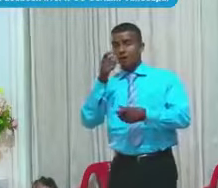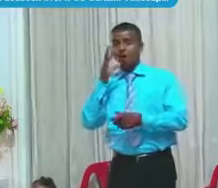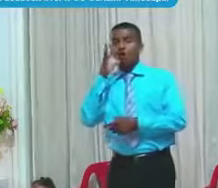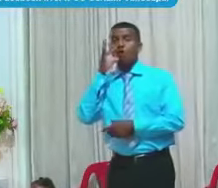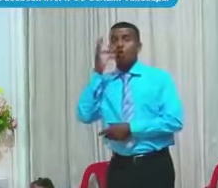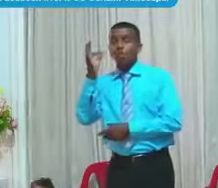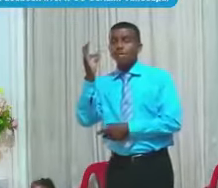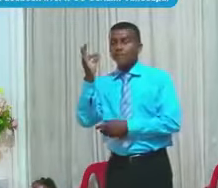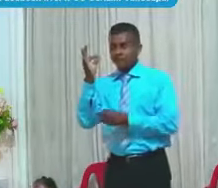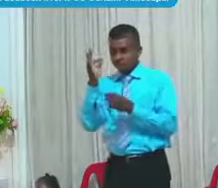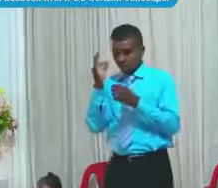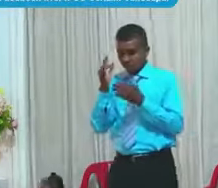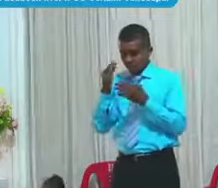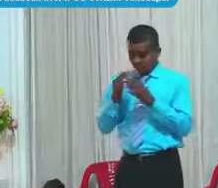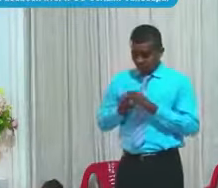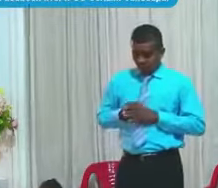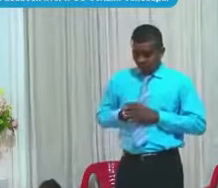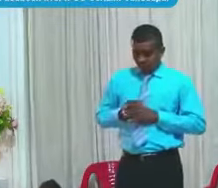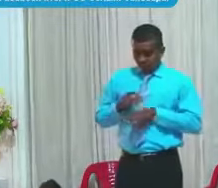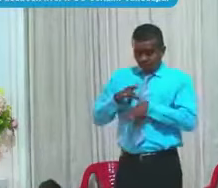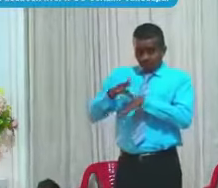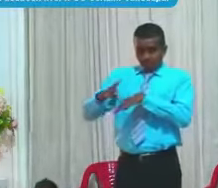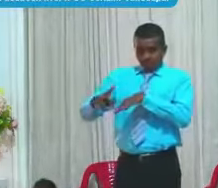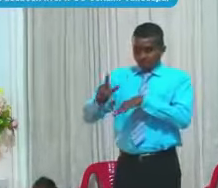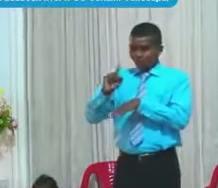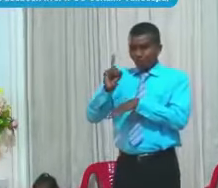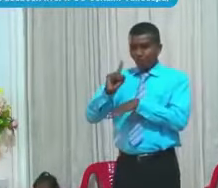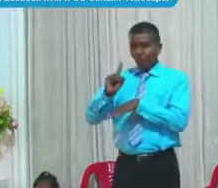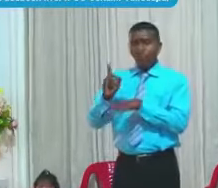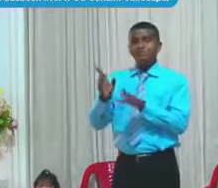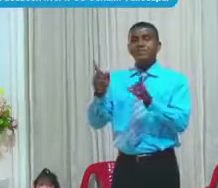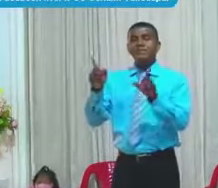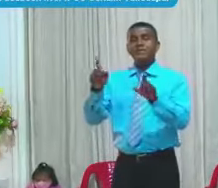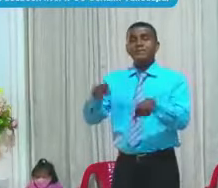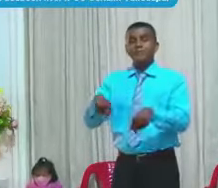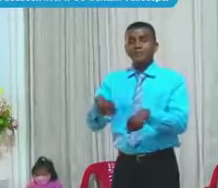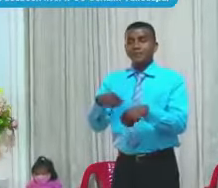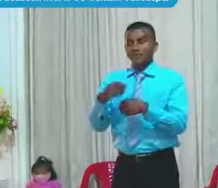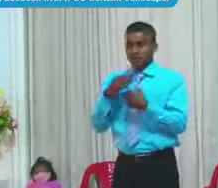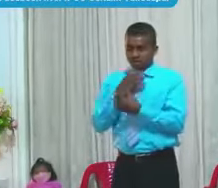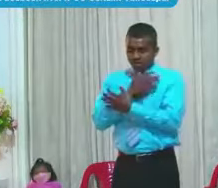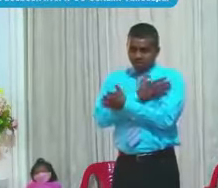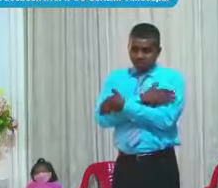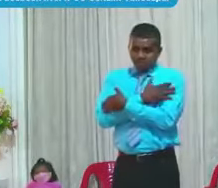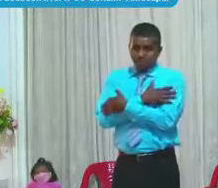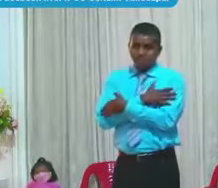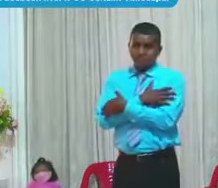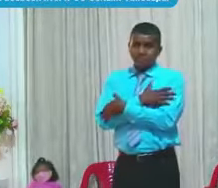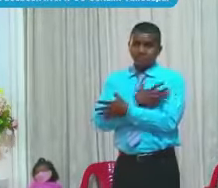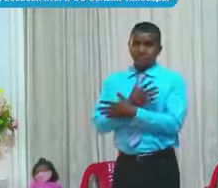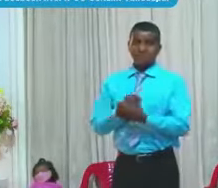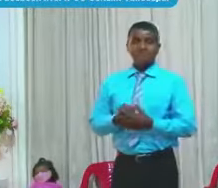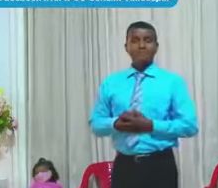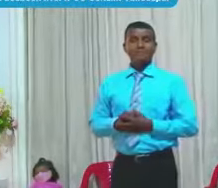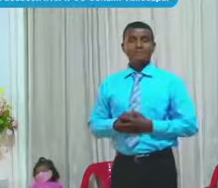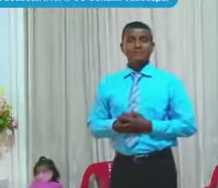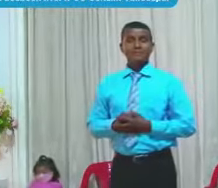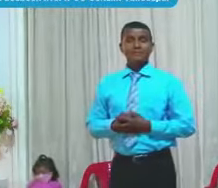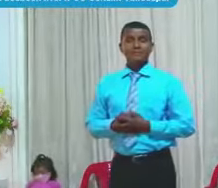desnudez Sino que Aplacara el frío Para que estuviera